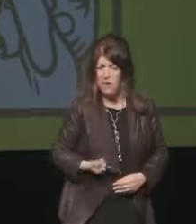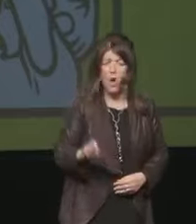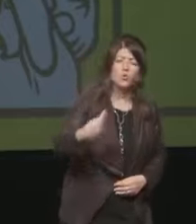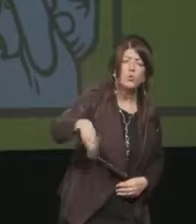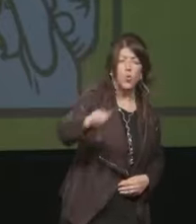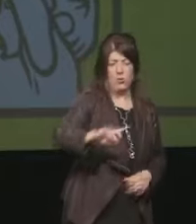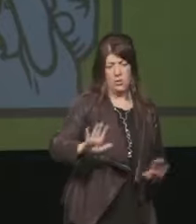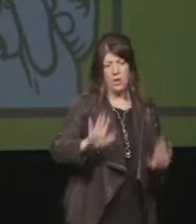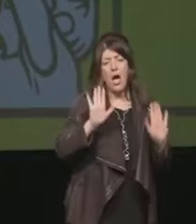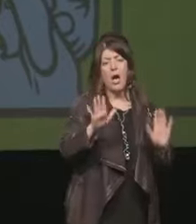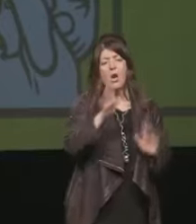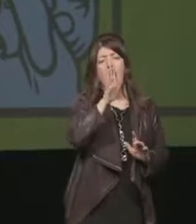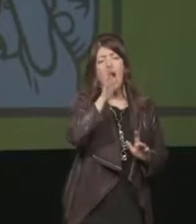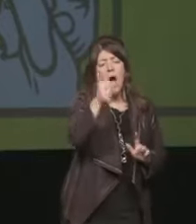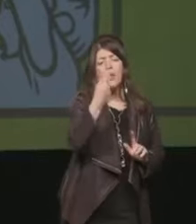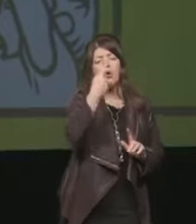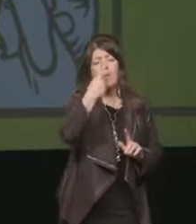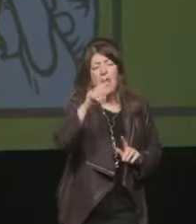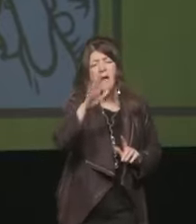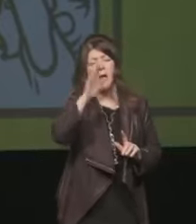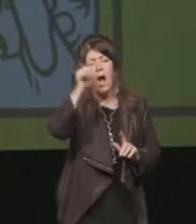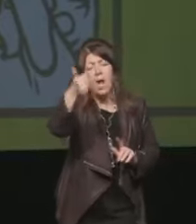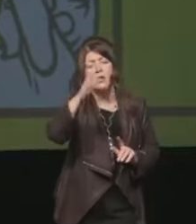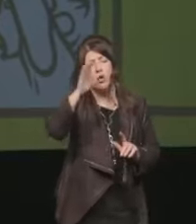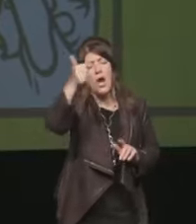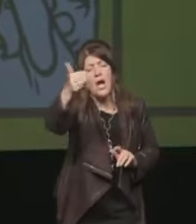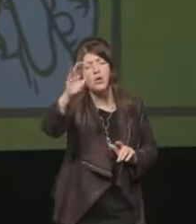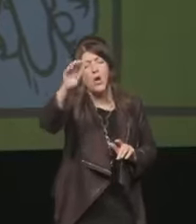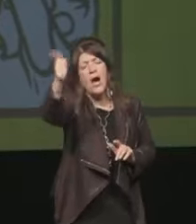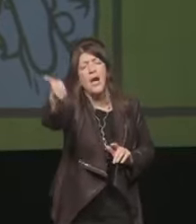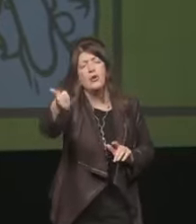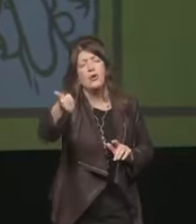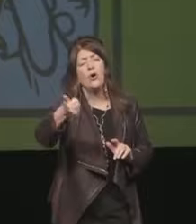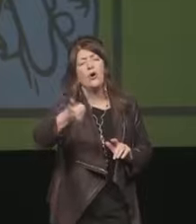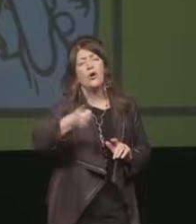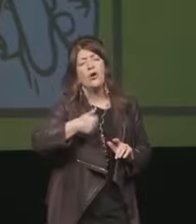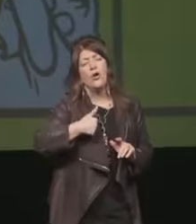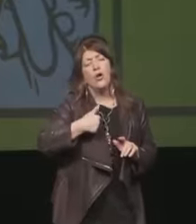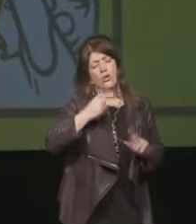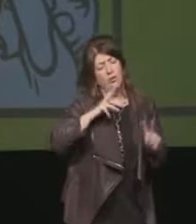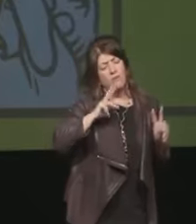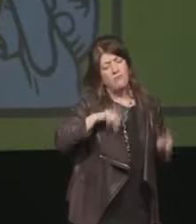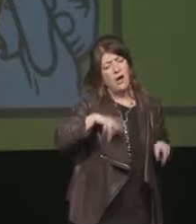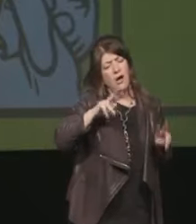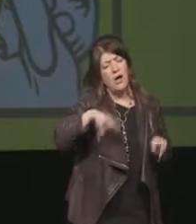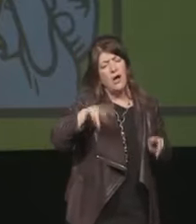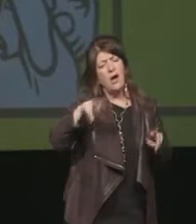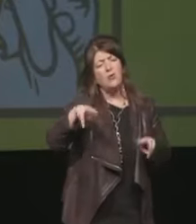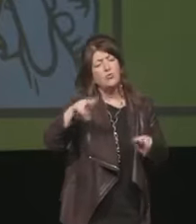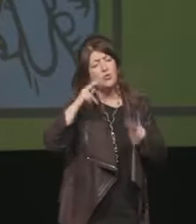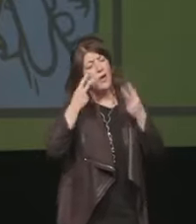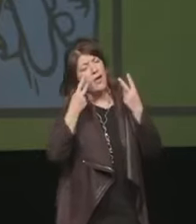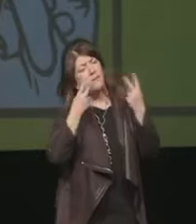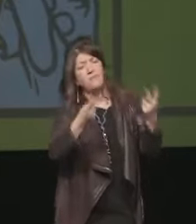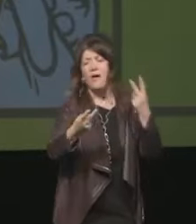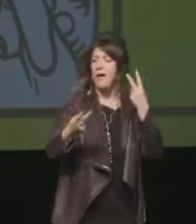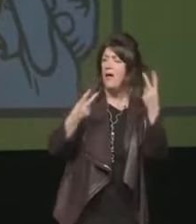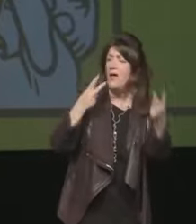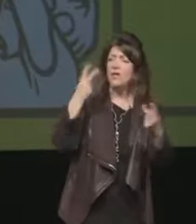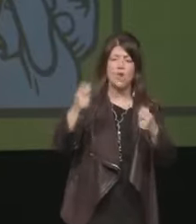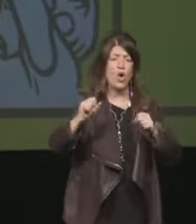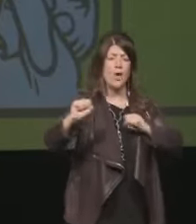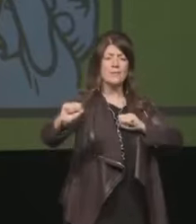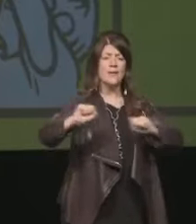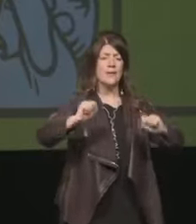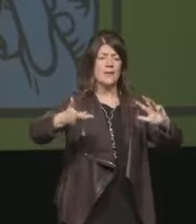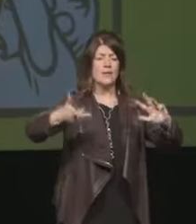valuterò anno per anno fin quando qua rimango la vostra affezione da classe dirigente non della gente comune al salone dal numero degli sponsor